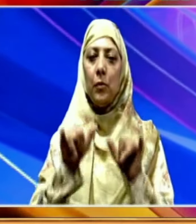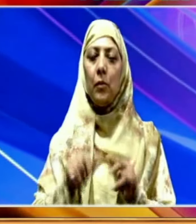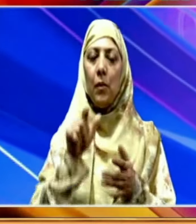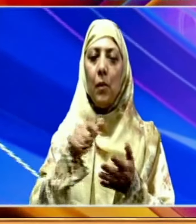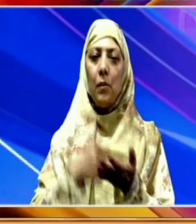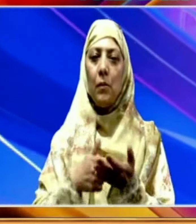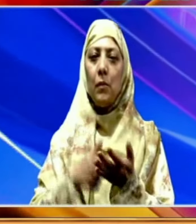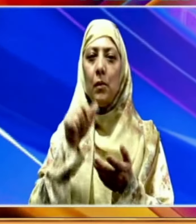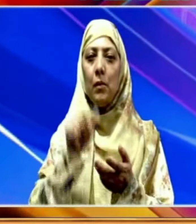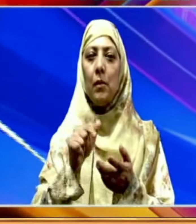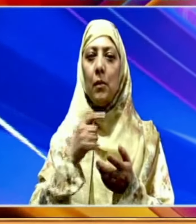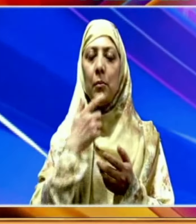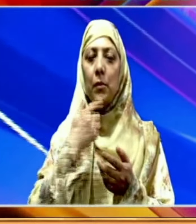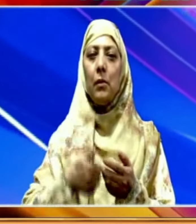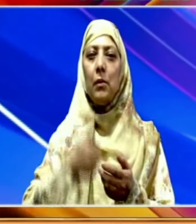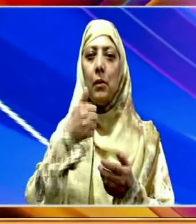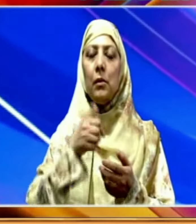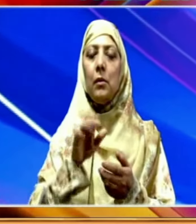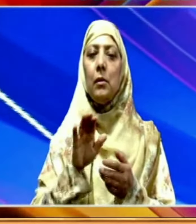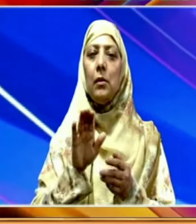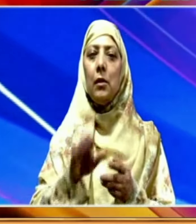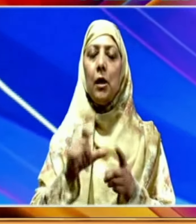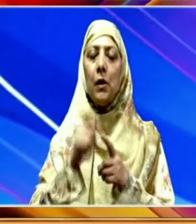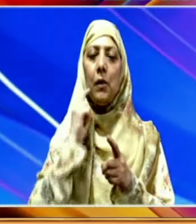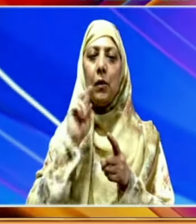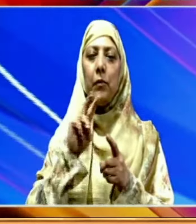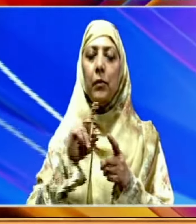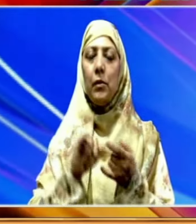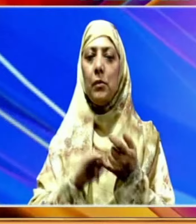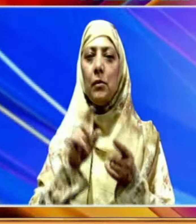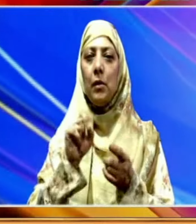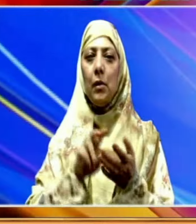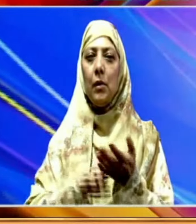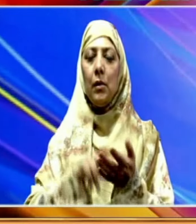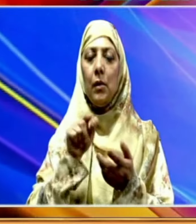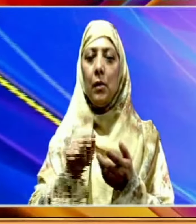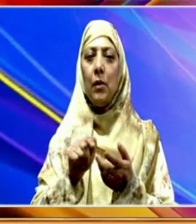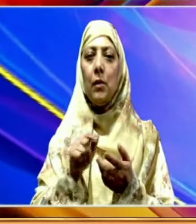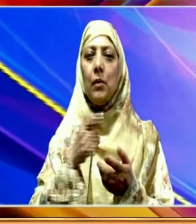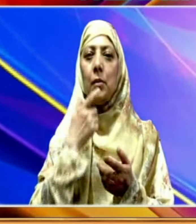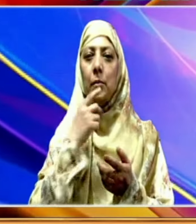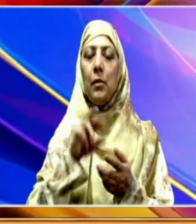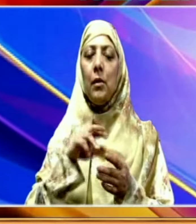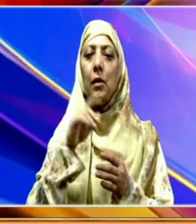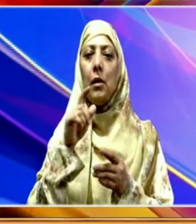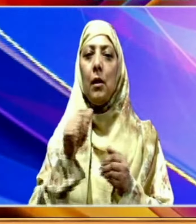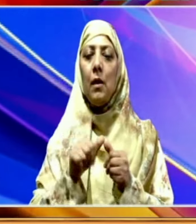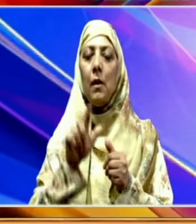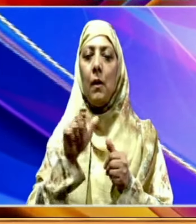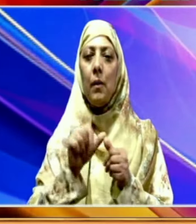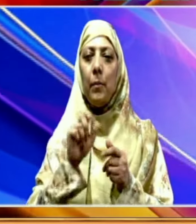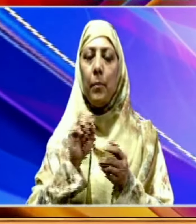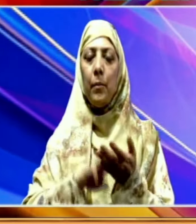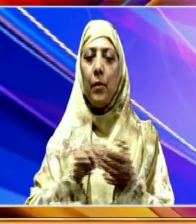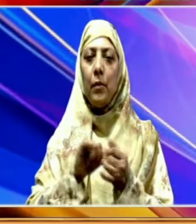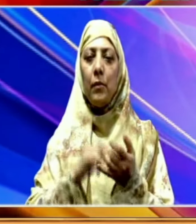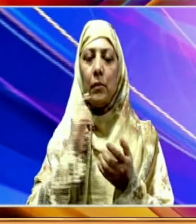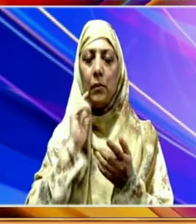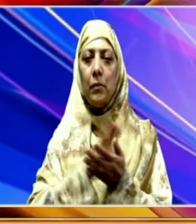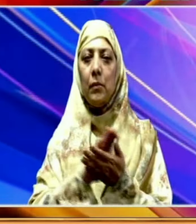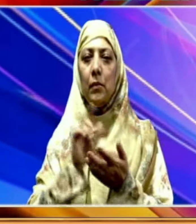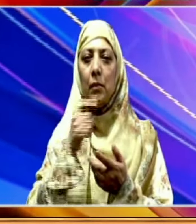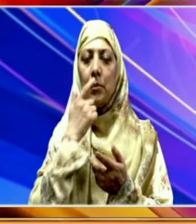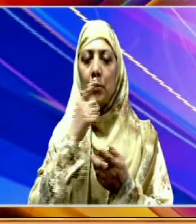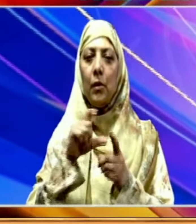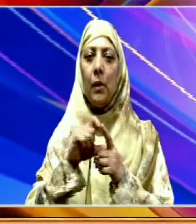معاشی امور کے محکمے کے معیشات سے متعلق ڈیویجن کی طرف سے تیار کیا گیا ہے اور اسے متعلق آلہ معاشی مشیر ڈاکٹر وی